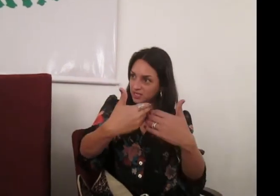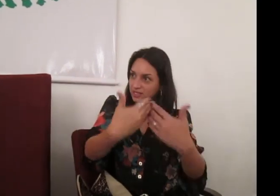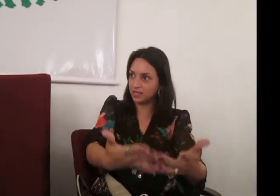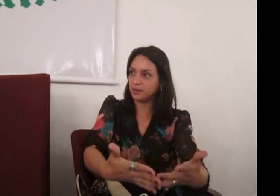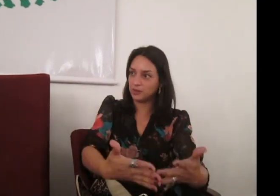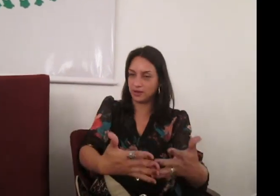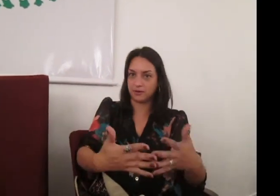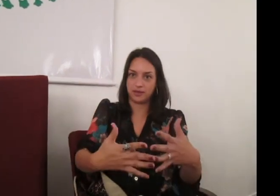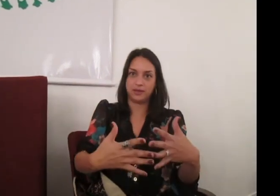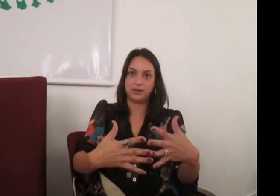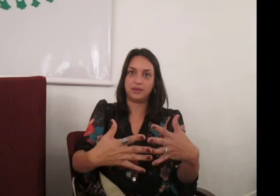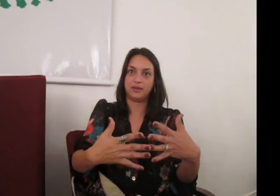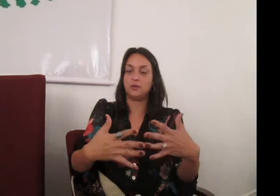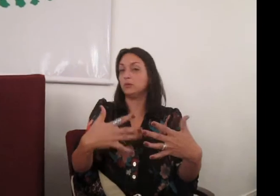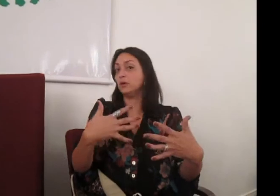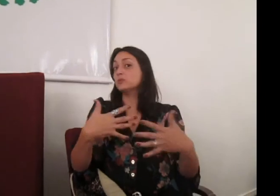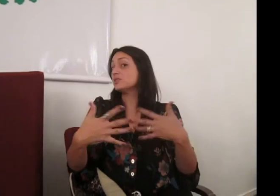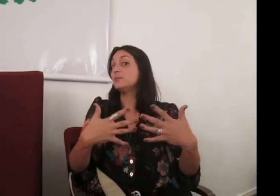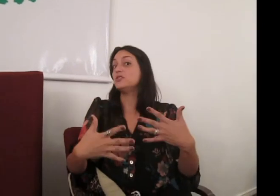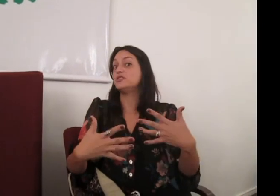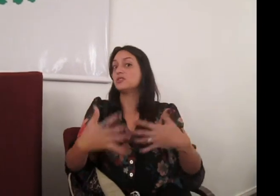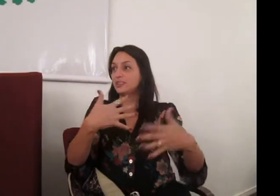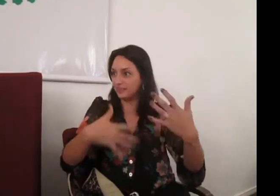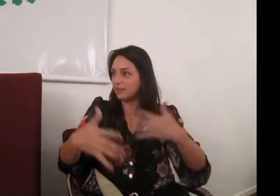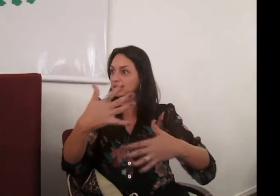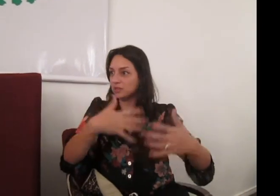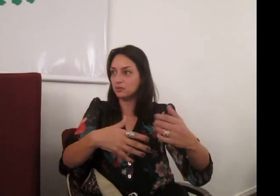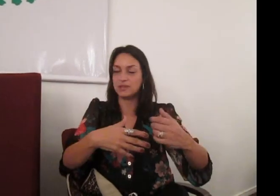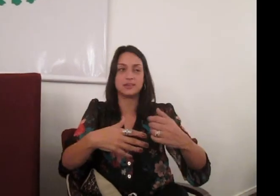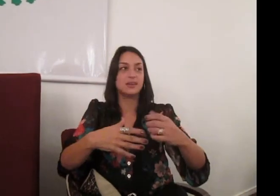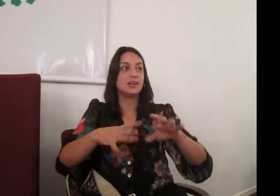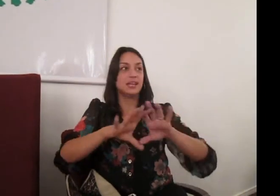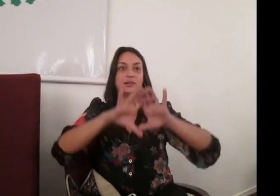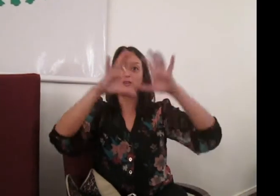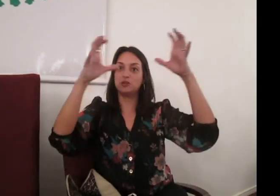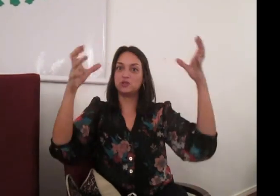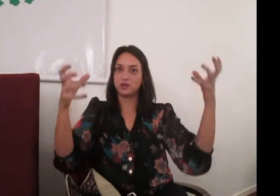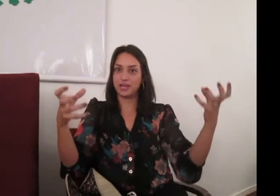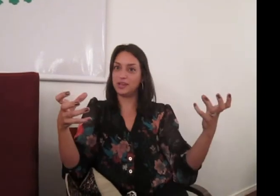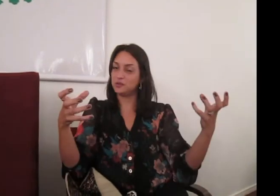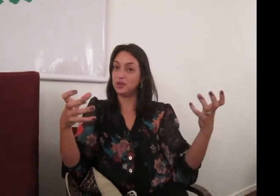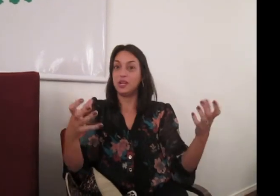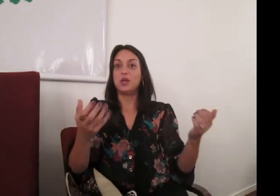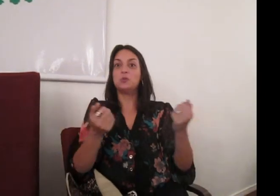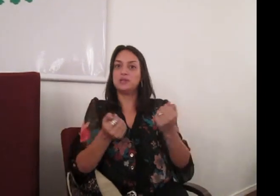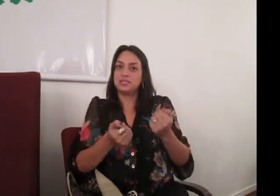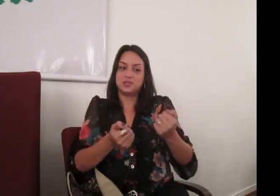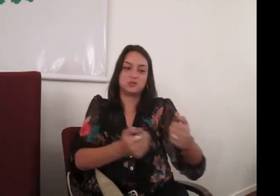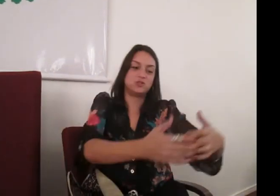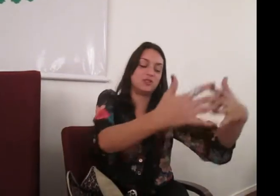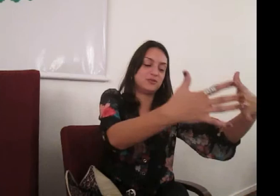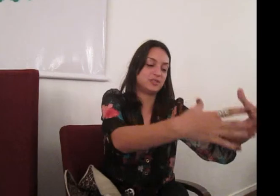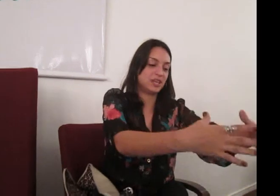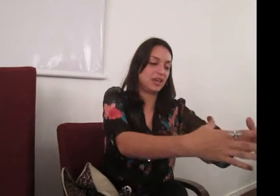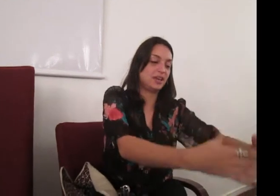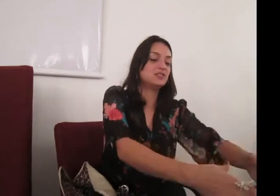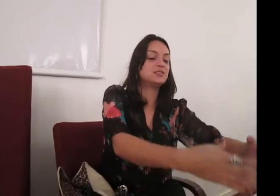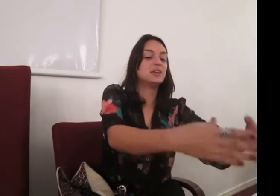que queriam, eu não sabia disso até entrar em contato com eles. Então eu tenho o dicionário, eu preciso de deficientes